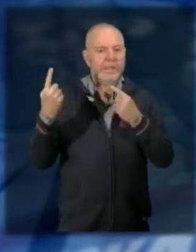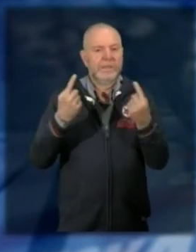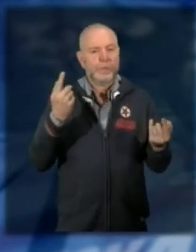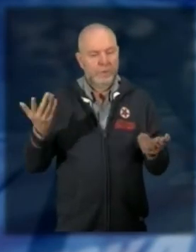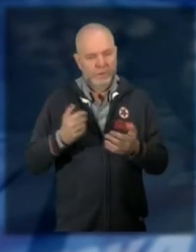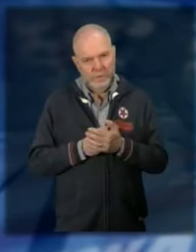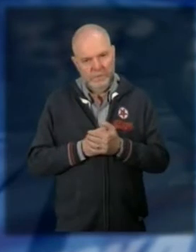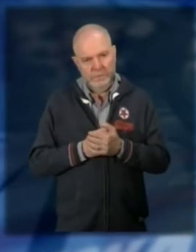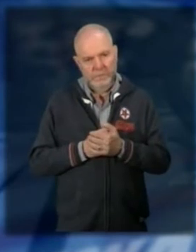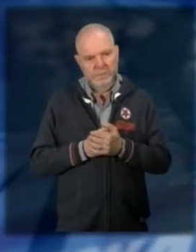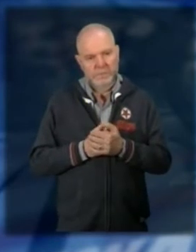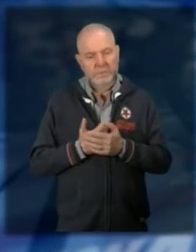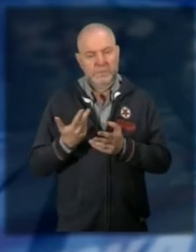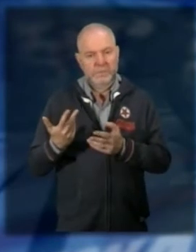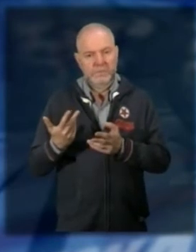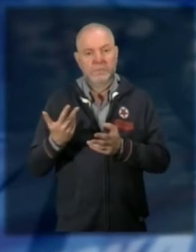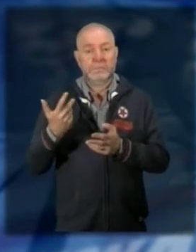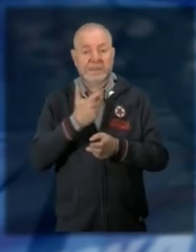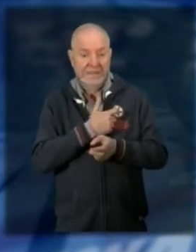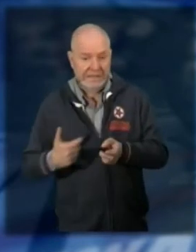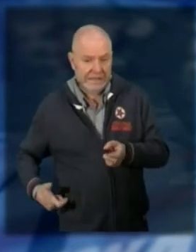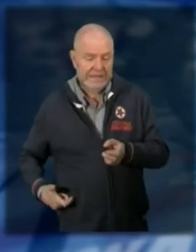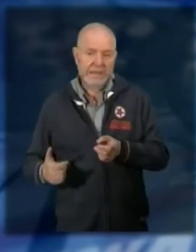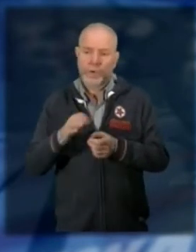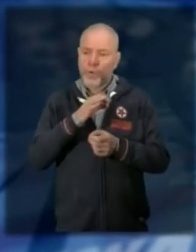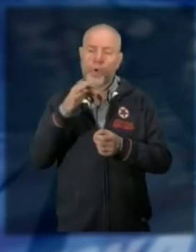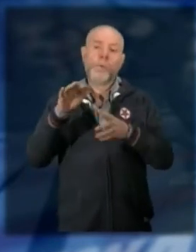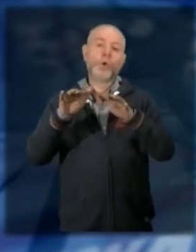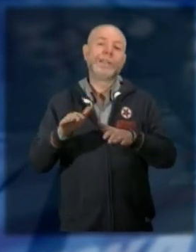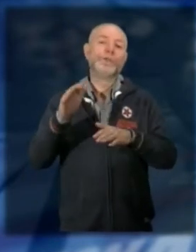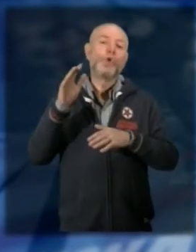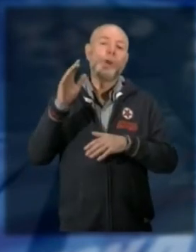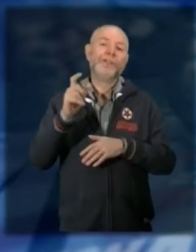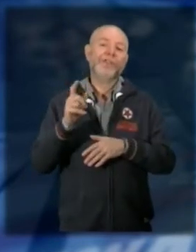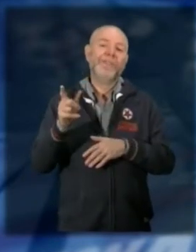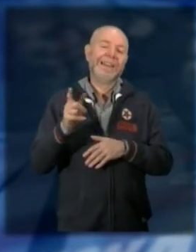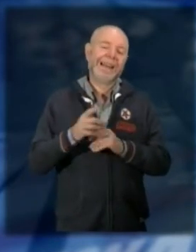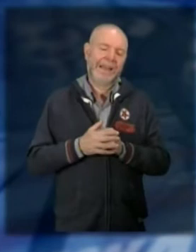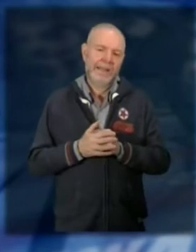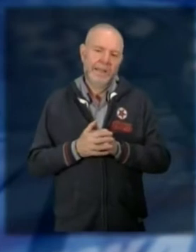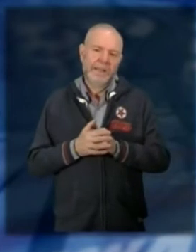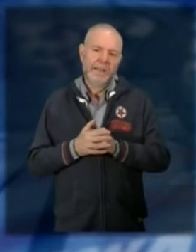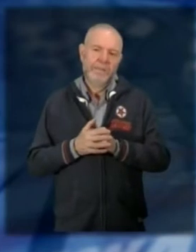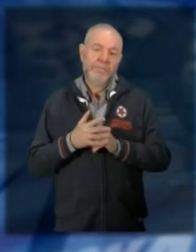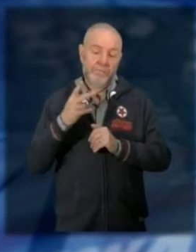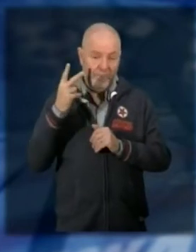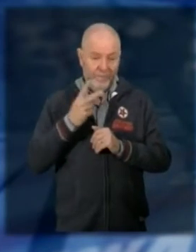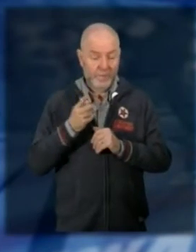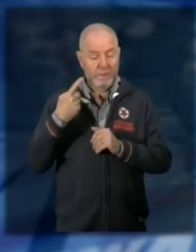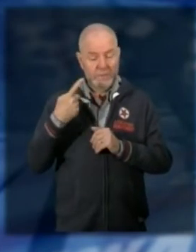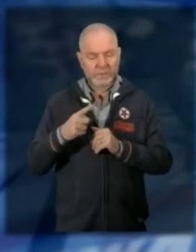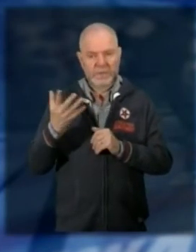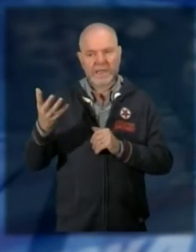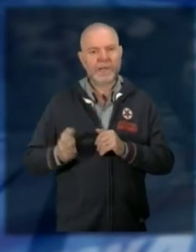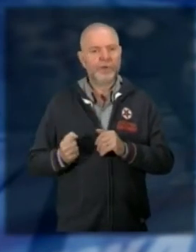sarà la voce del sindaco sarà la voce di un addetto di protezione civile ma in questo modo tutti riceveranno questo messaggio